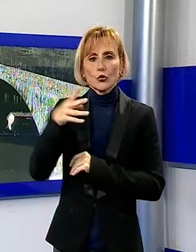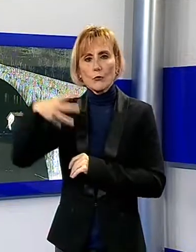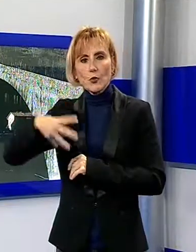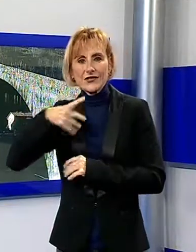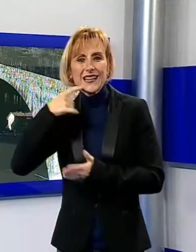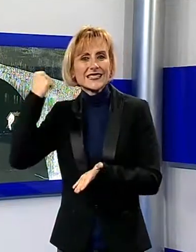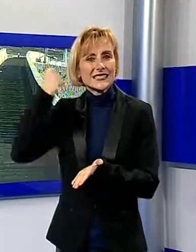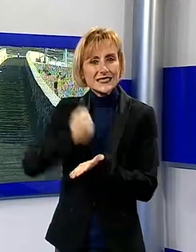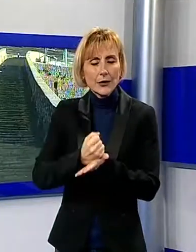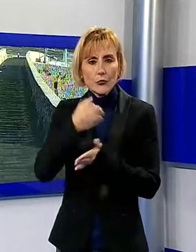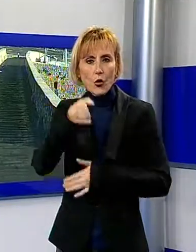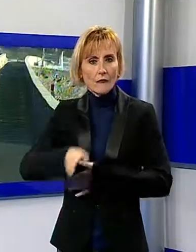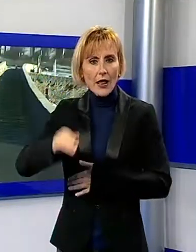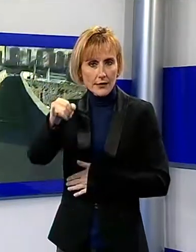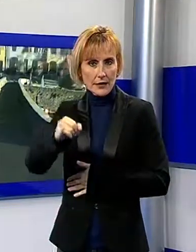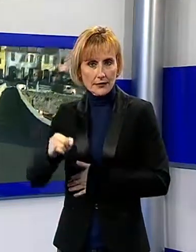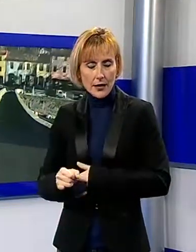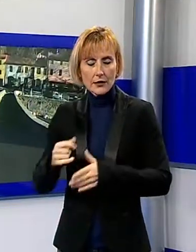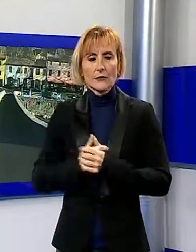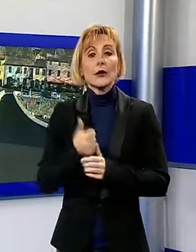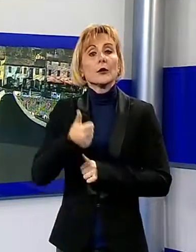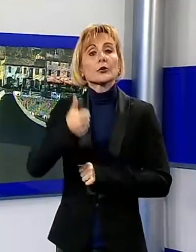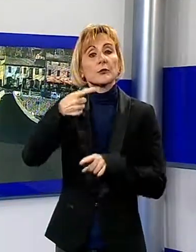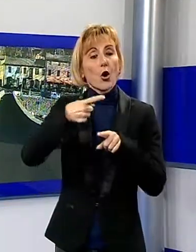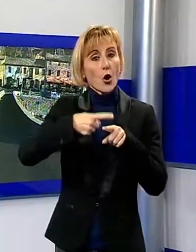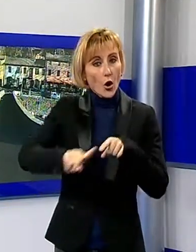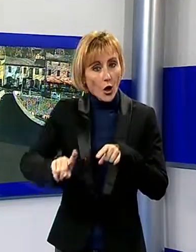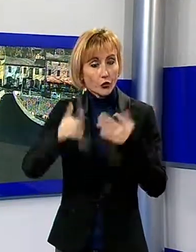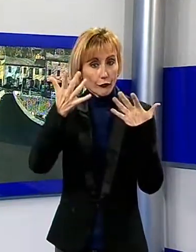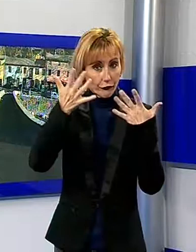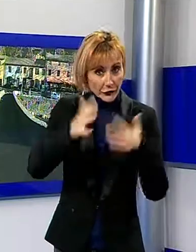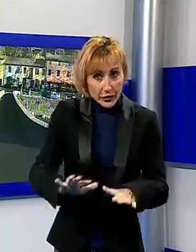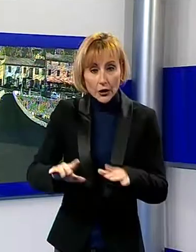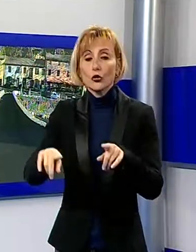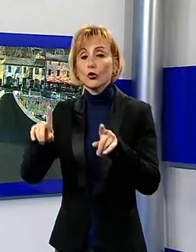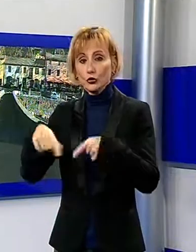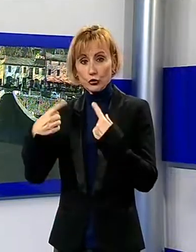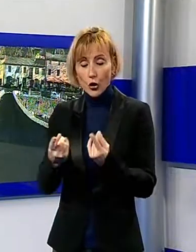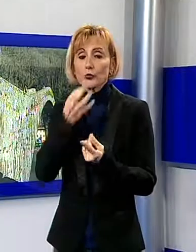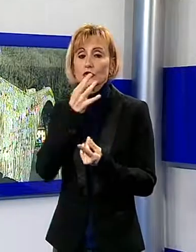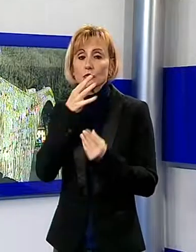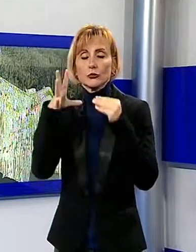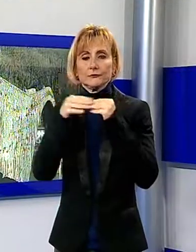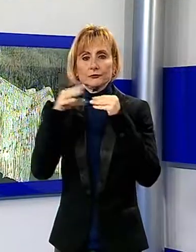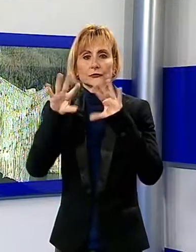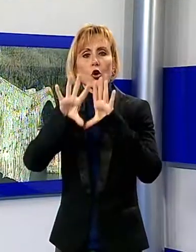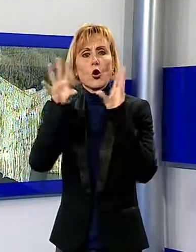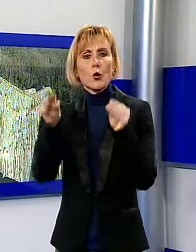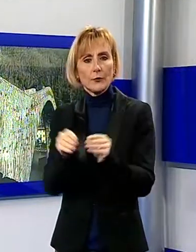Dopo il primo lotto e in fase di conclusione, sarà quindi possibile compiere il restauro completo del Ponte, intervento che, dalla sua